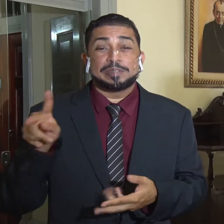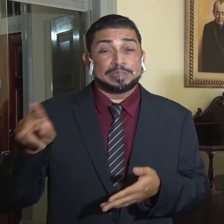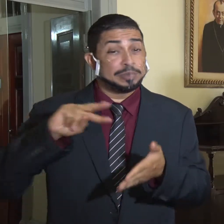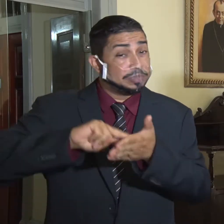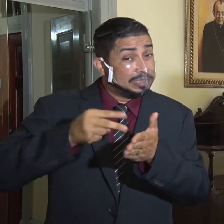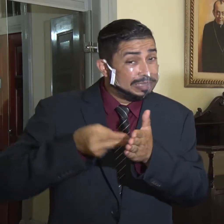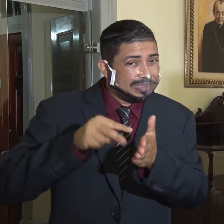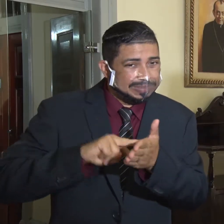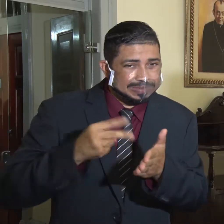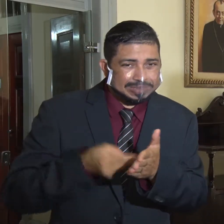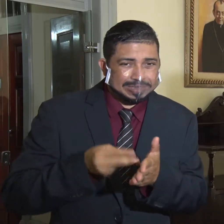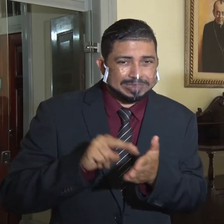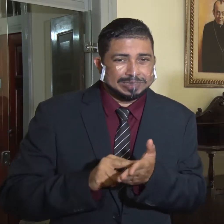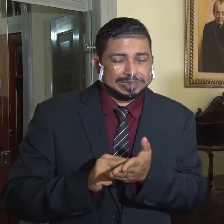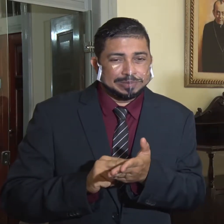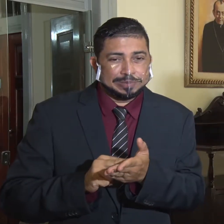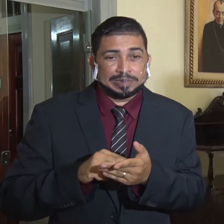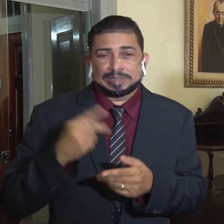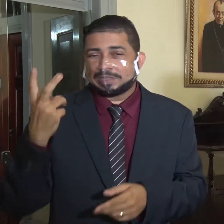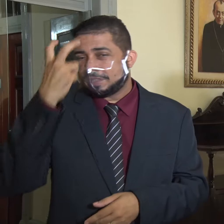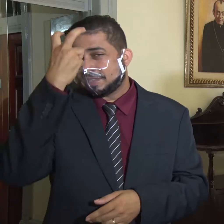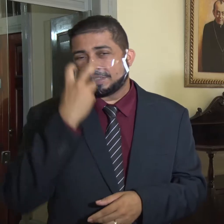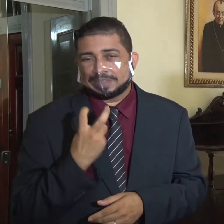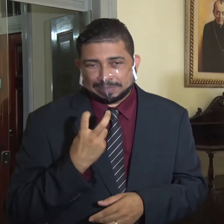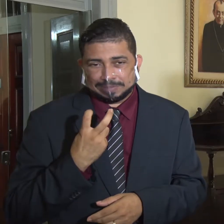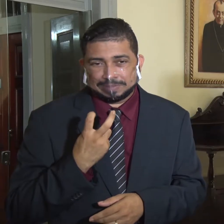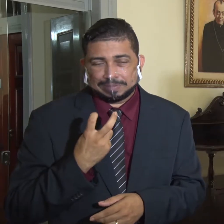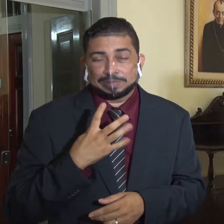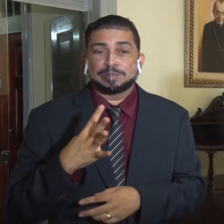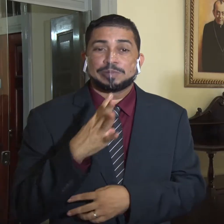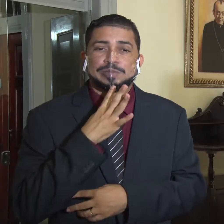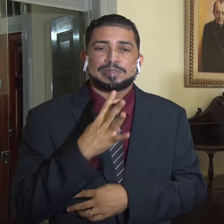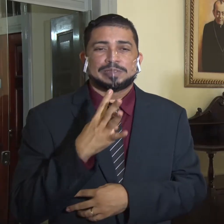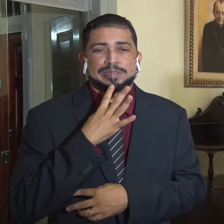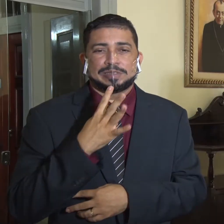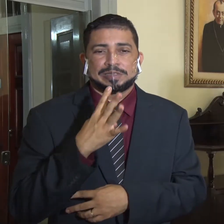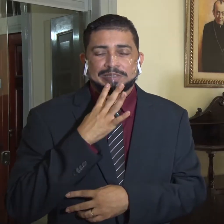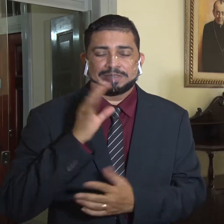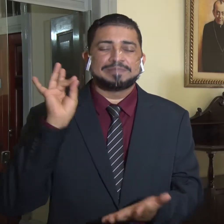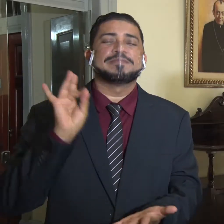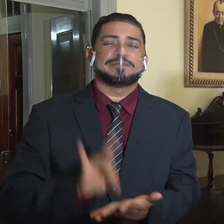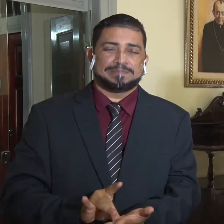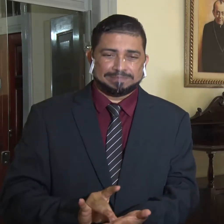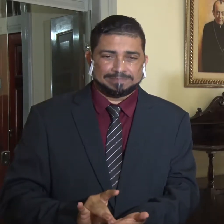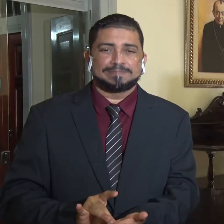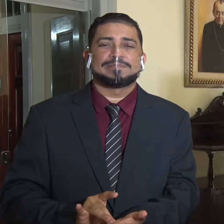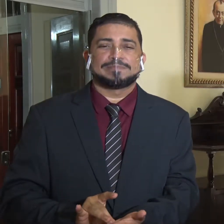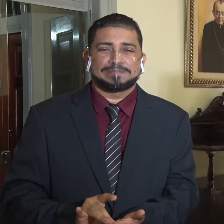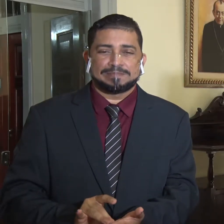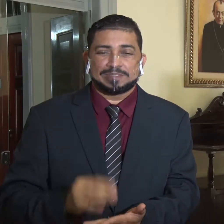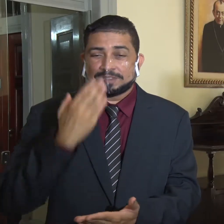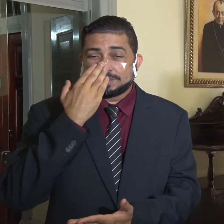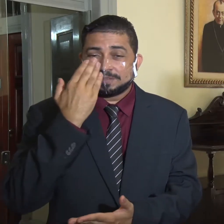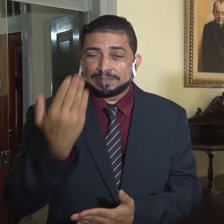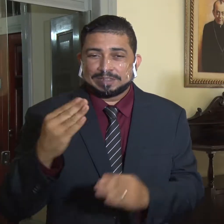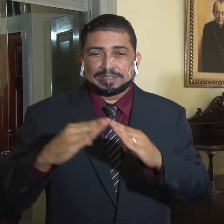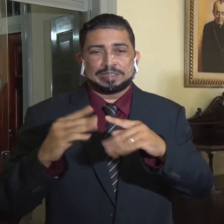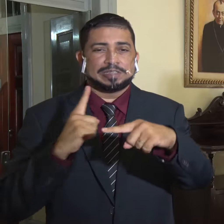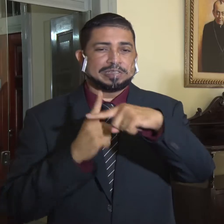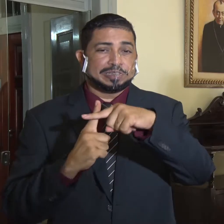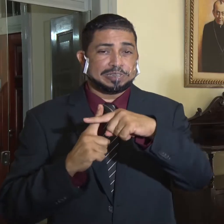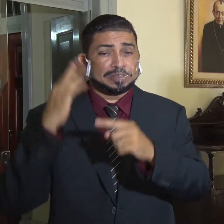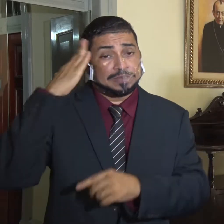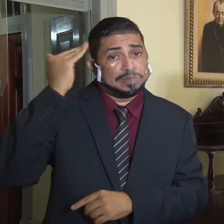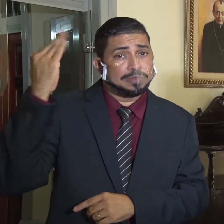significa para quem não vê que é cega conhecer, de fato, a fachada de uma igreja tão